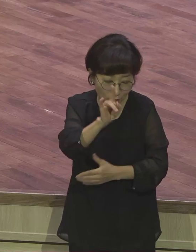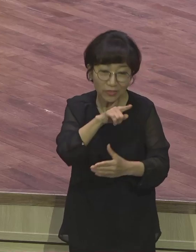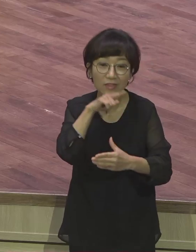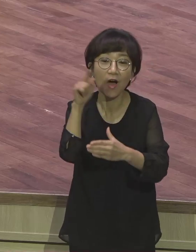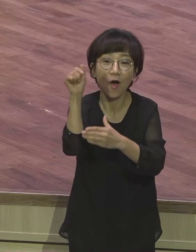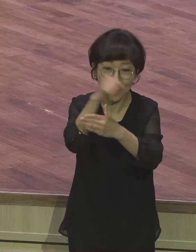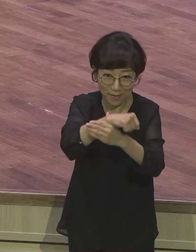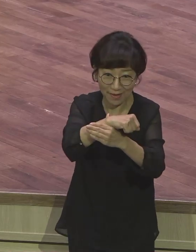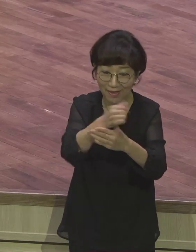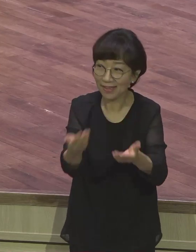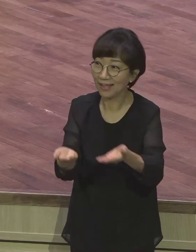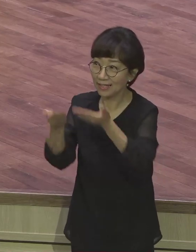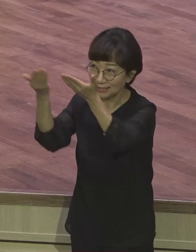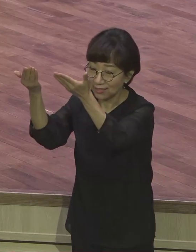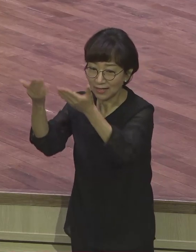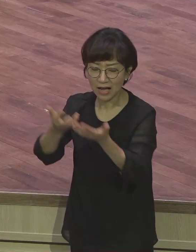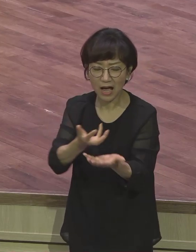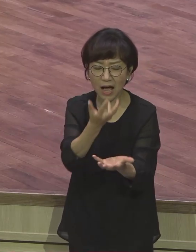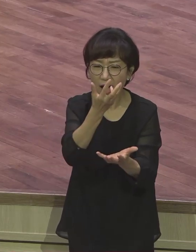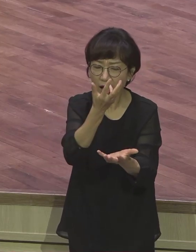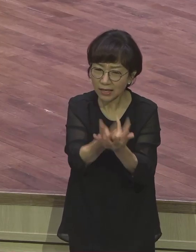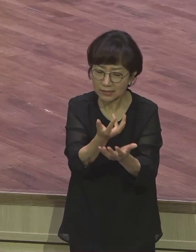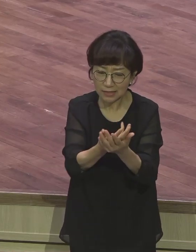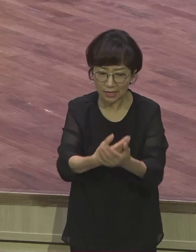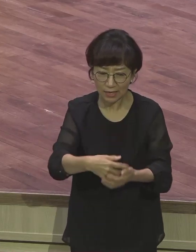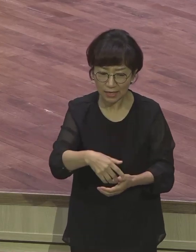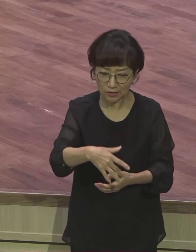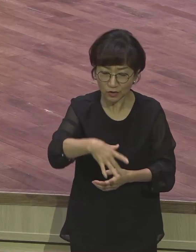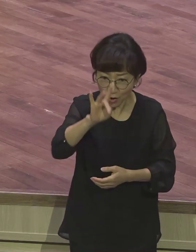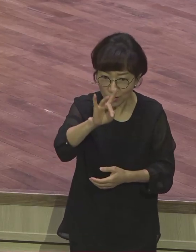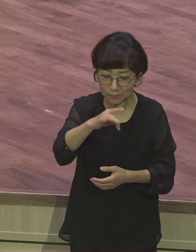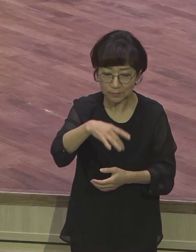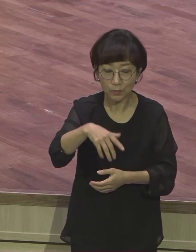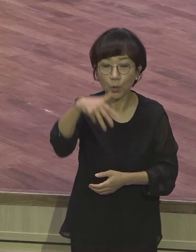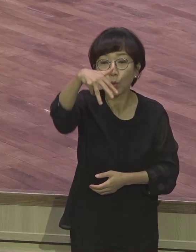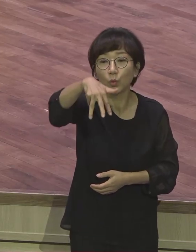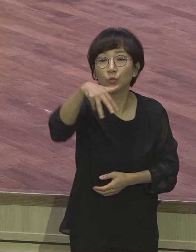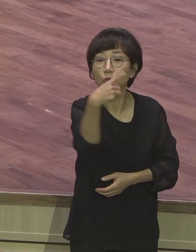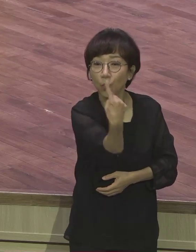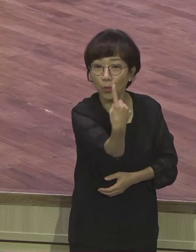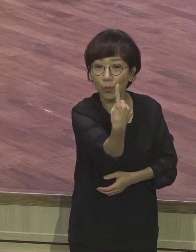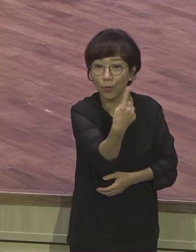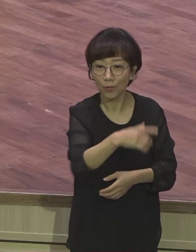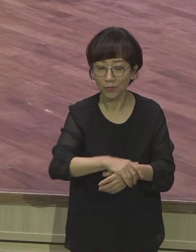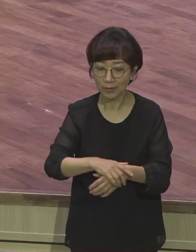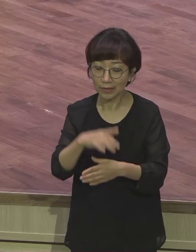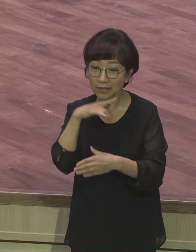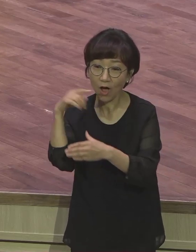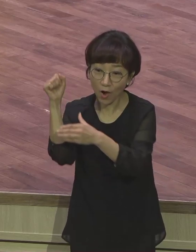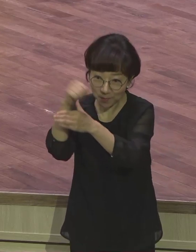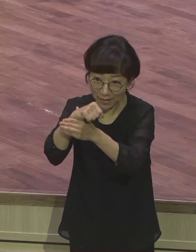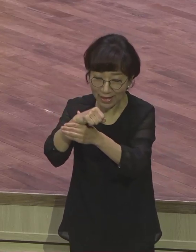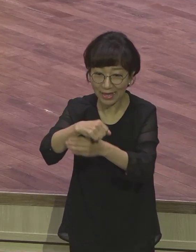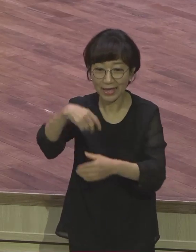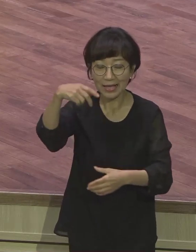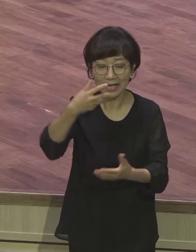초실절이라 그렇게도 말합니다. 성경에서는 보면 천열매, 천열매를 아주 유독